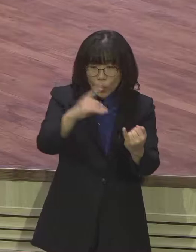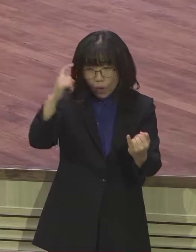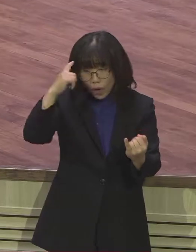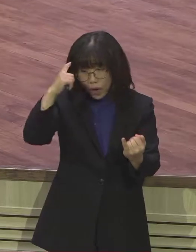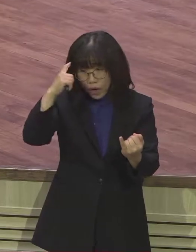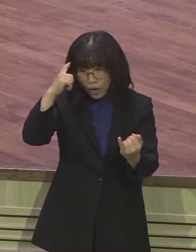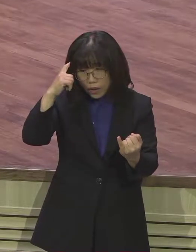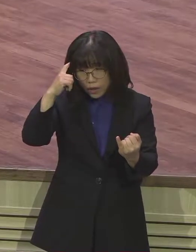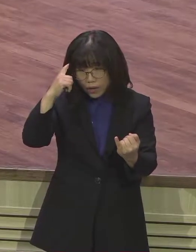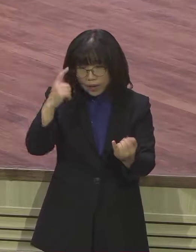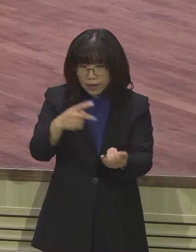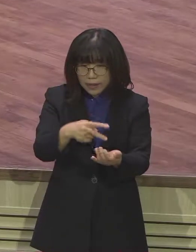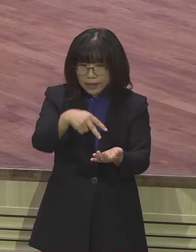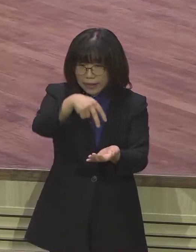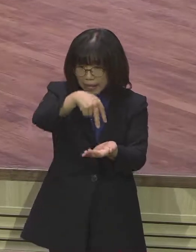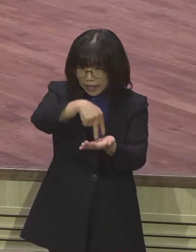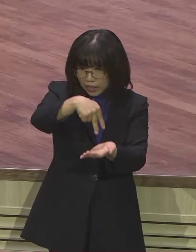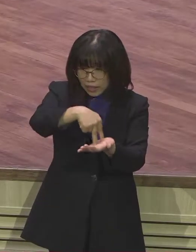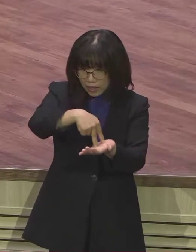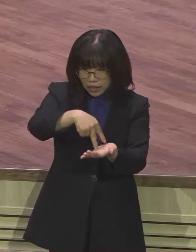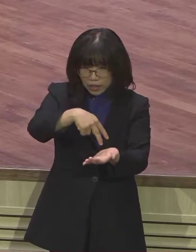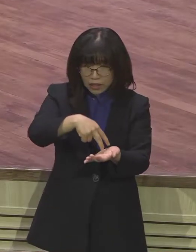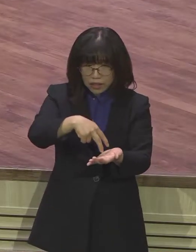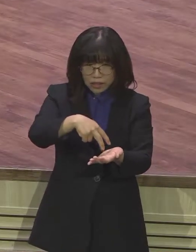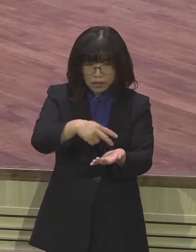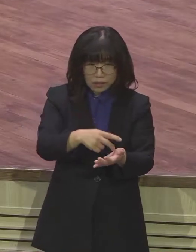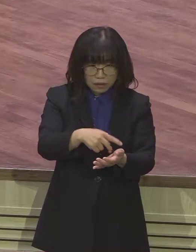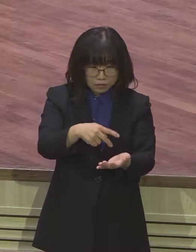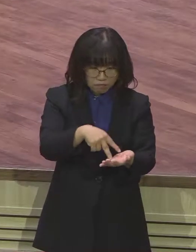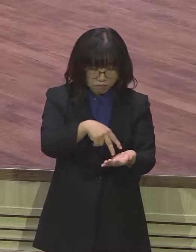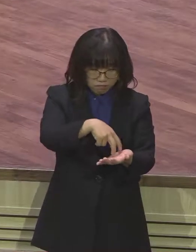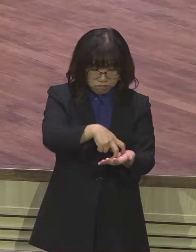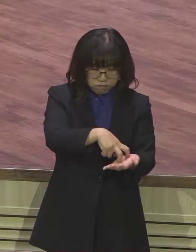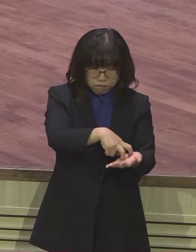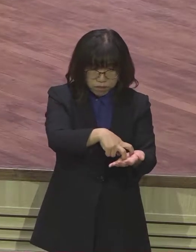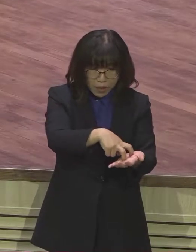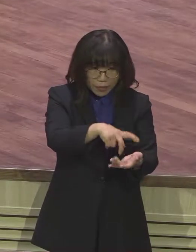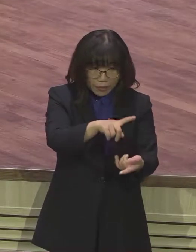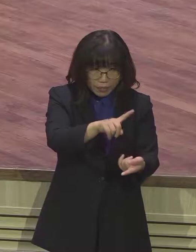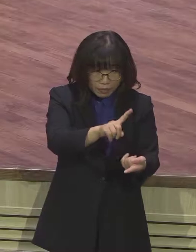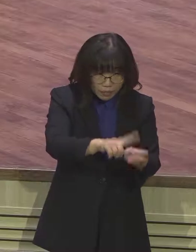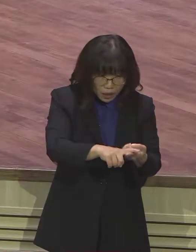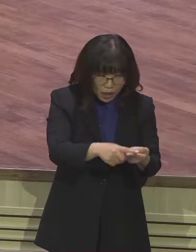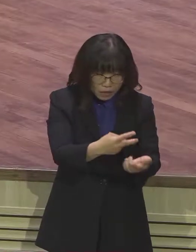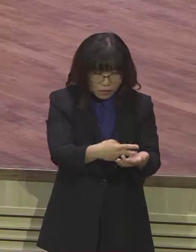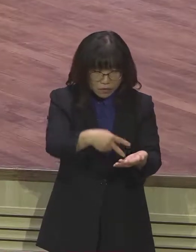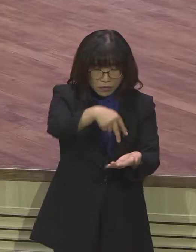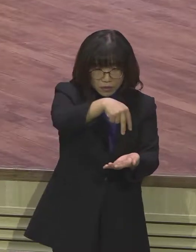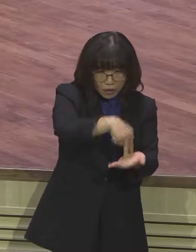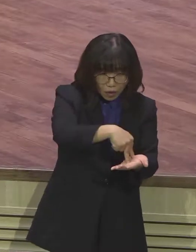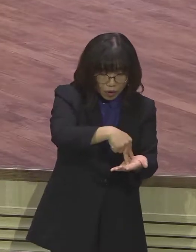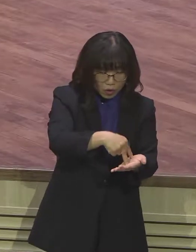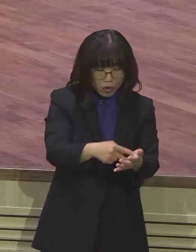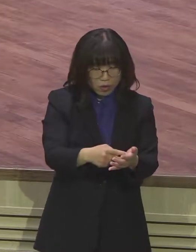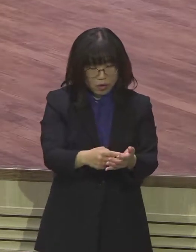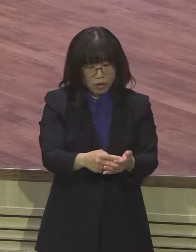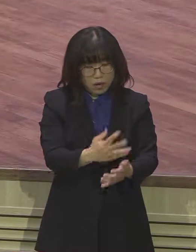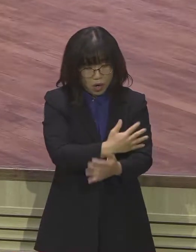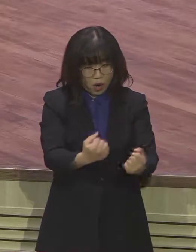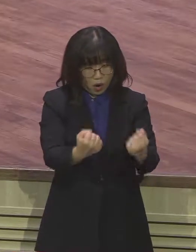소녀에게 다리는 고쳐주고 걷는 법은 가르쳐줬지만 걸어가는 방향을 알려주지 않았습니다 여러분 이해되십니까